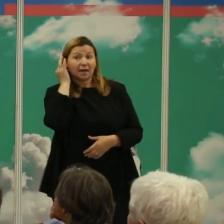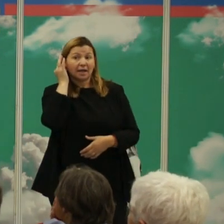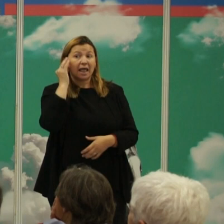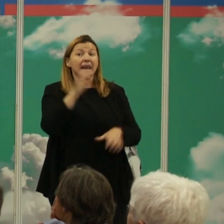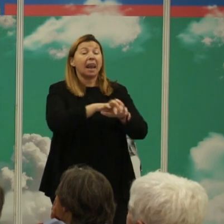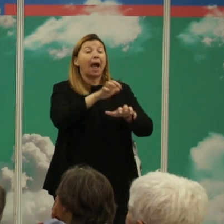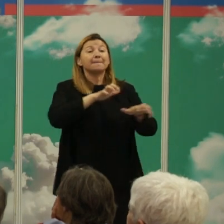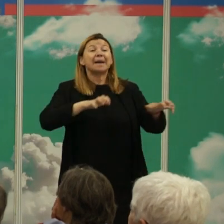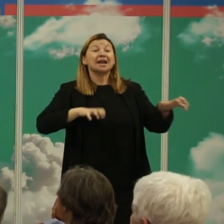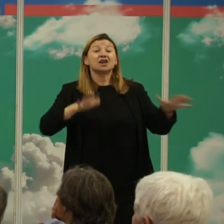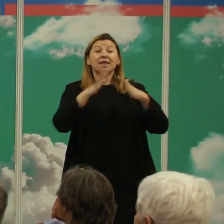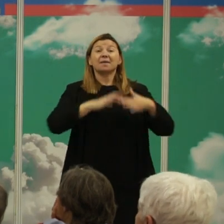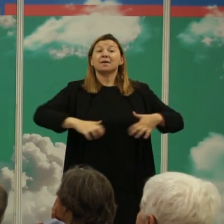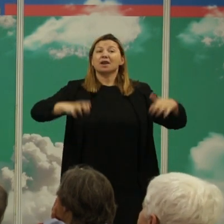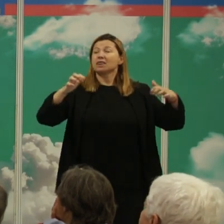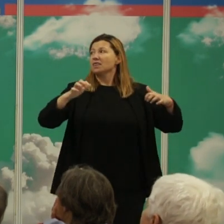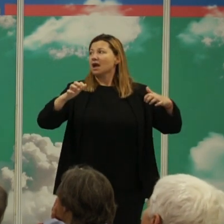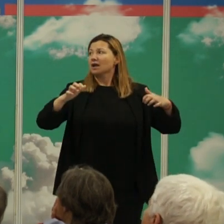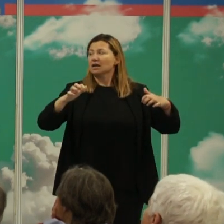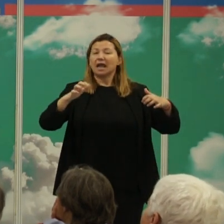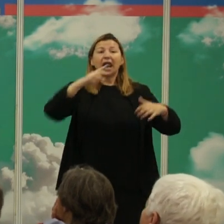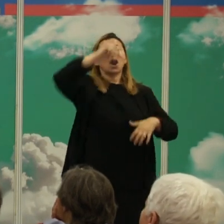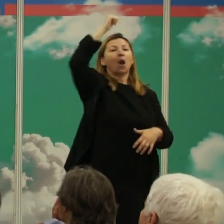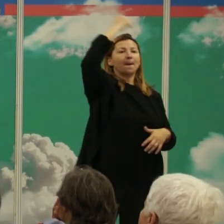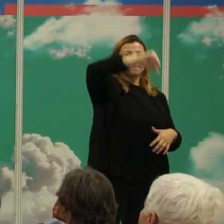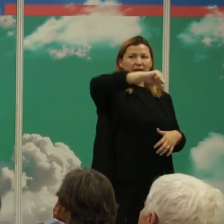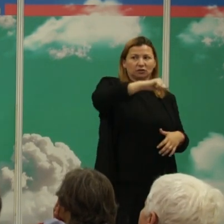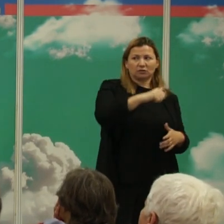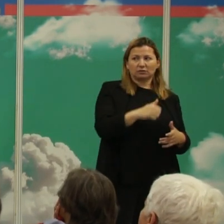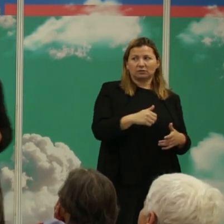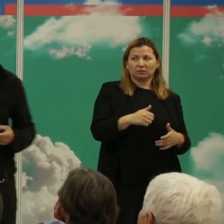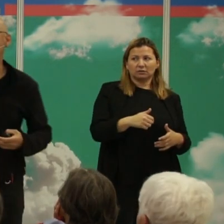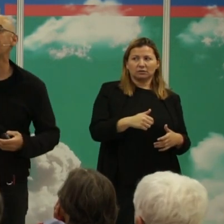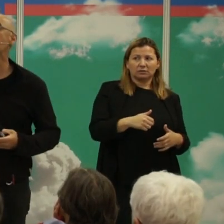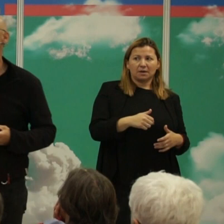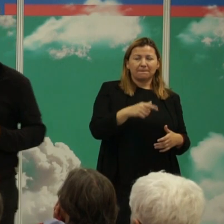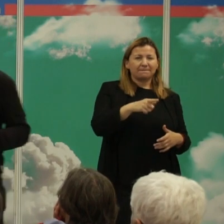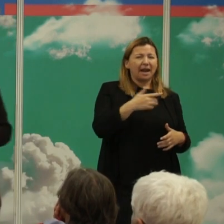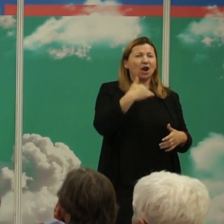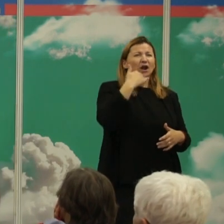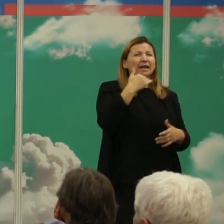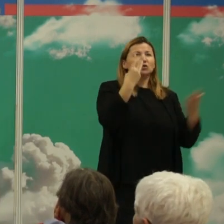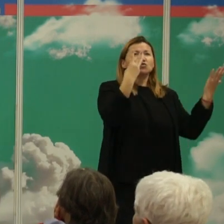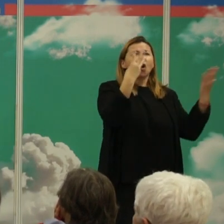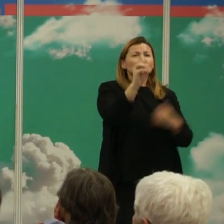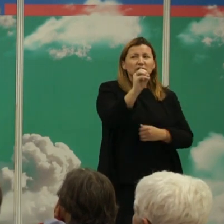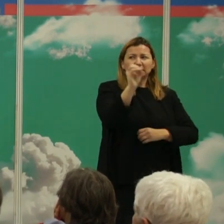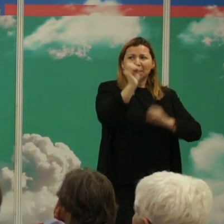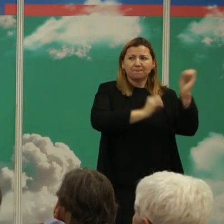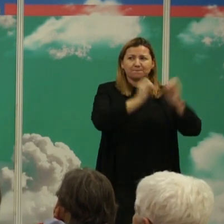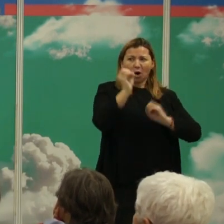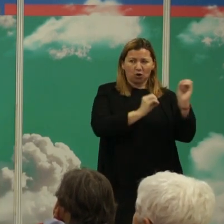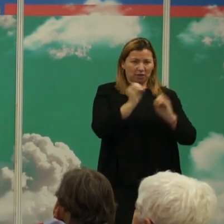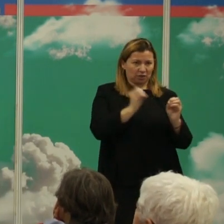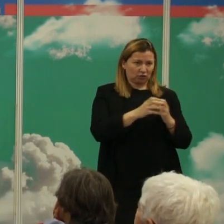la mayoría de los eventos de violencia letal lo cometían los machos pero hasta una proporción casi del 80% es decir de todo el